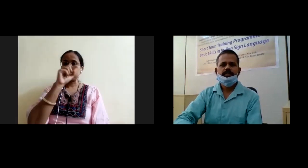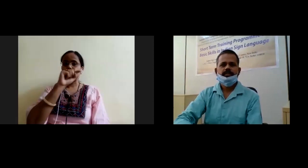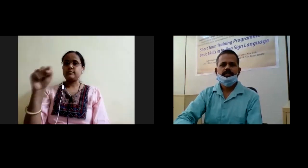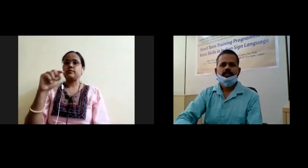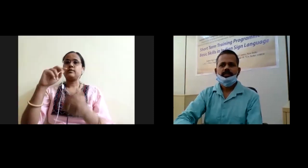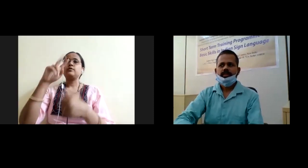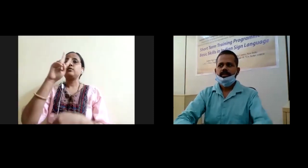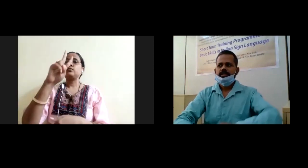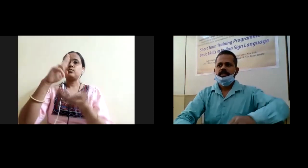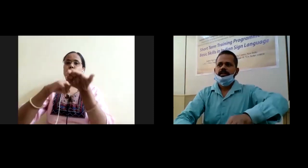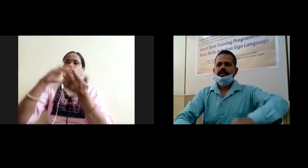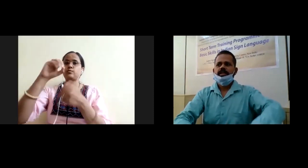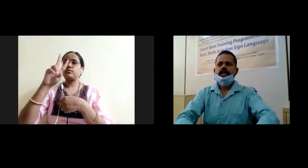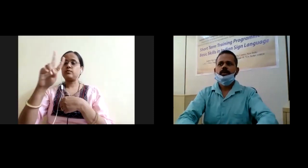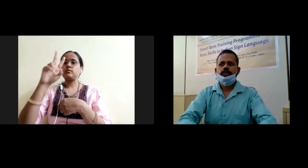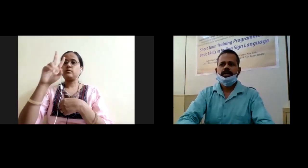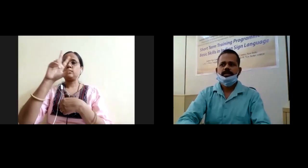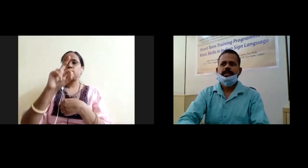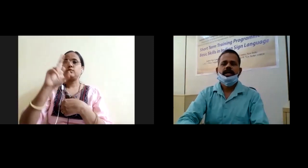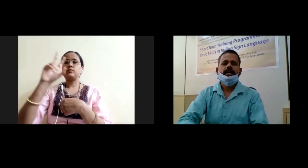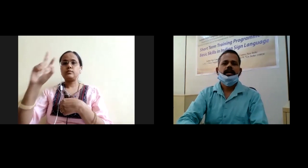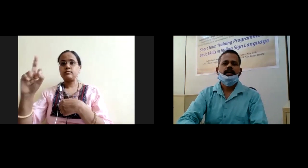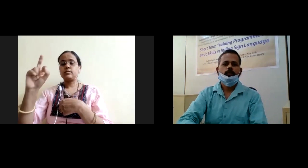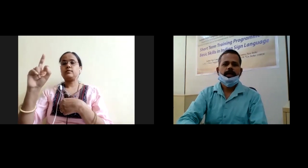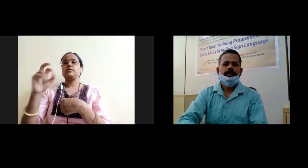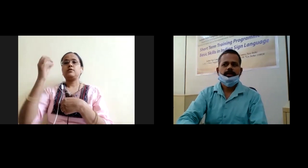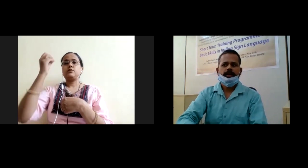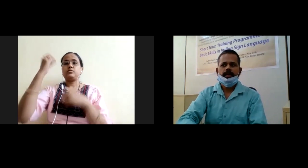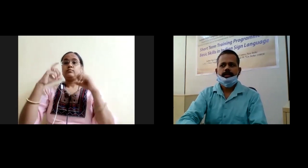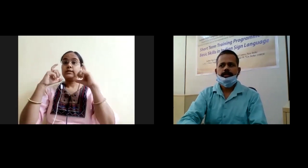सतरक्ता जागरूपता सप्ता का अनुपालंग कर रहा है